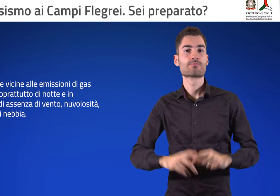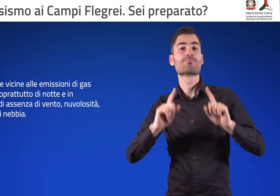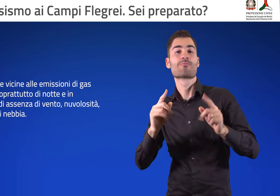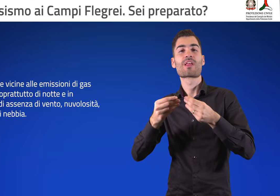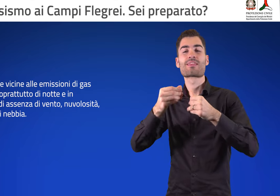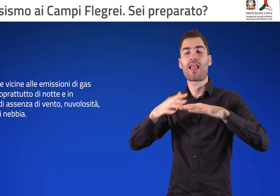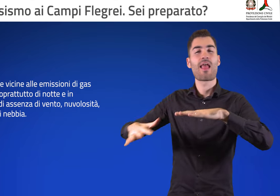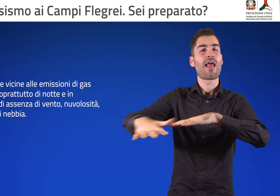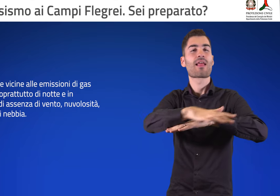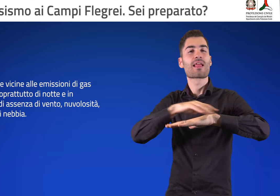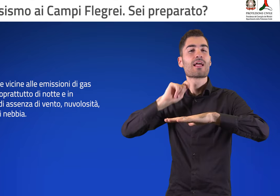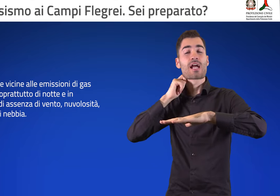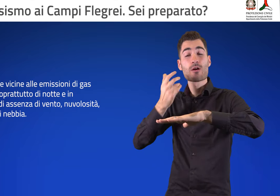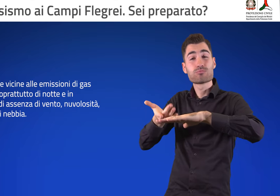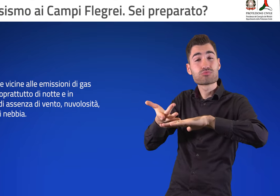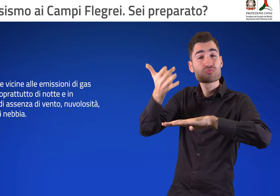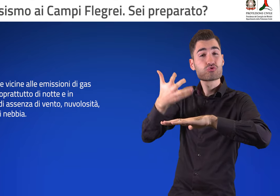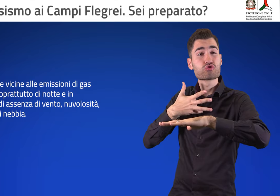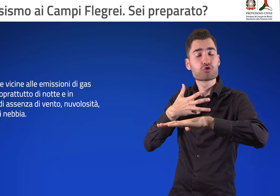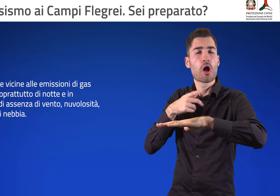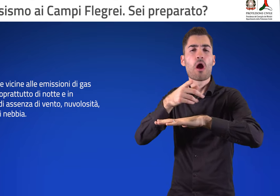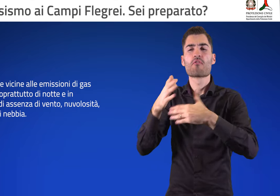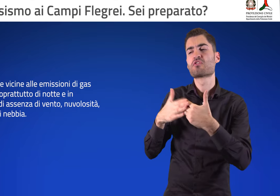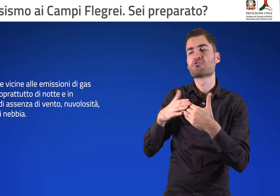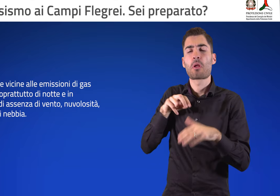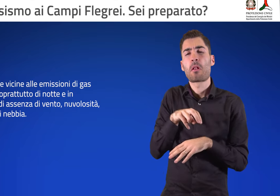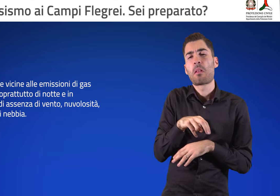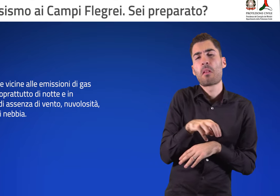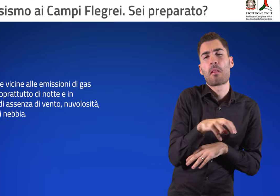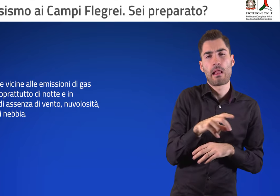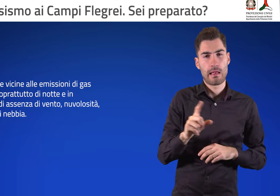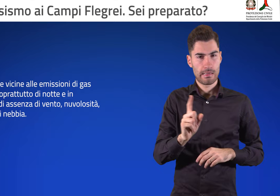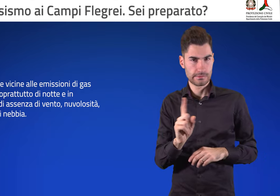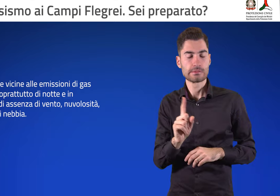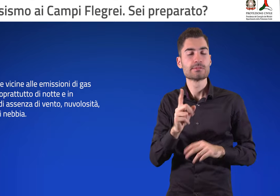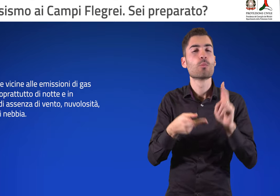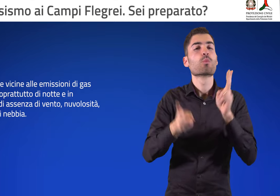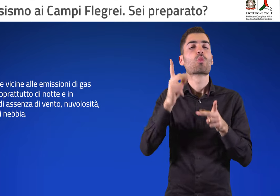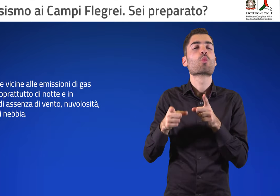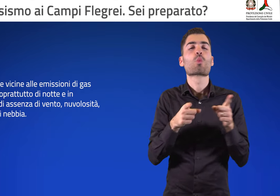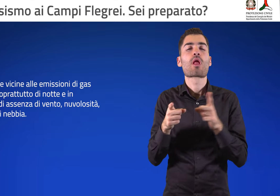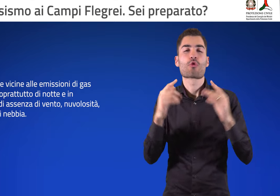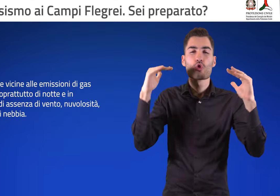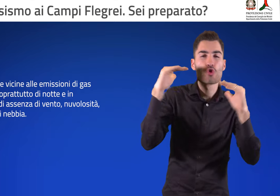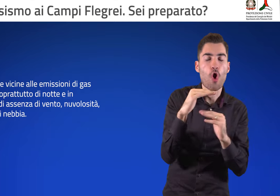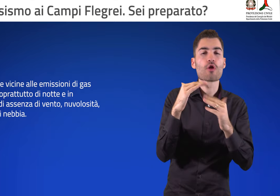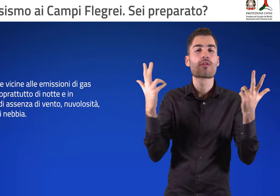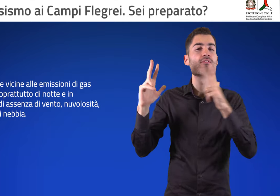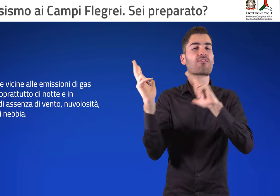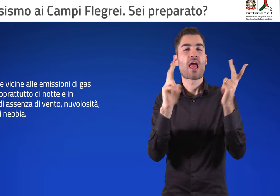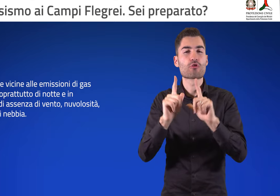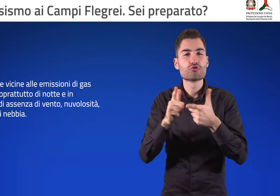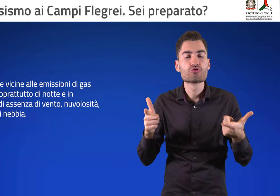Evita le aree vicine all'emissione di gas vulcanici, soprattutto di notte e in condizioni di assenza di vento,